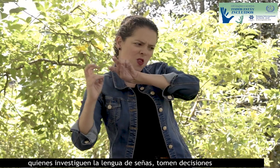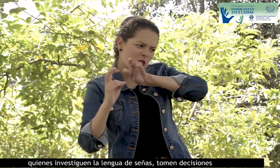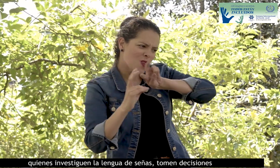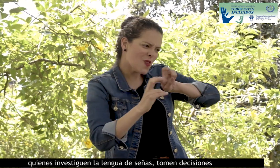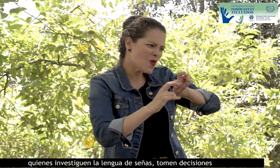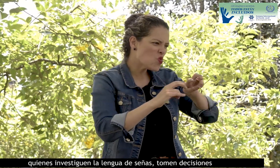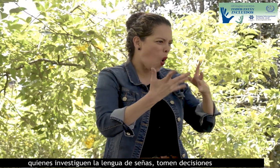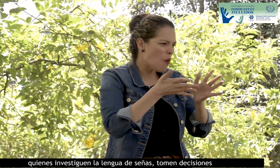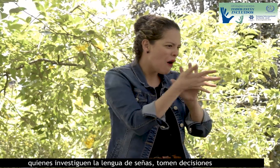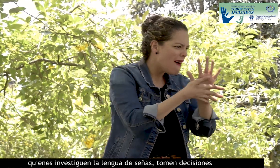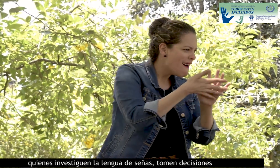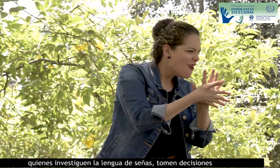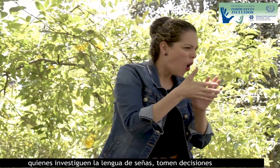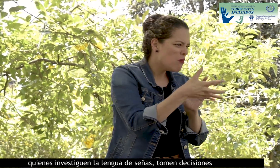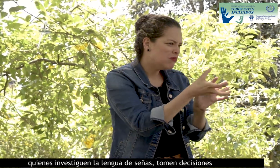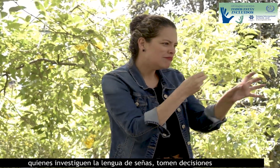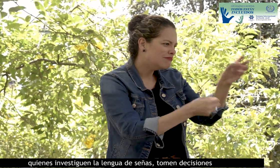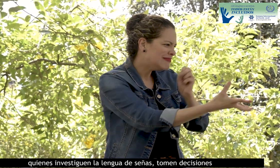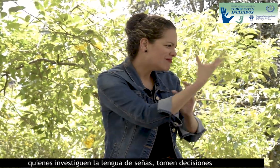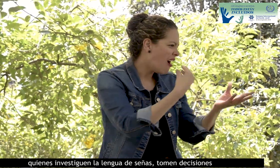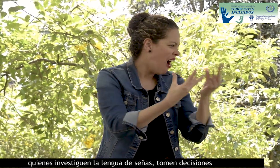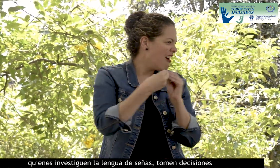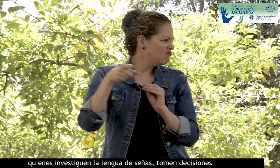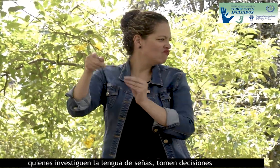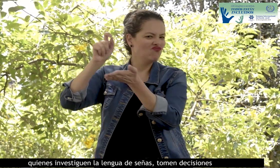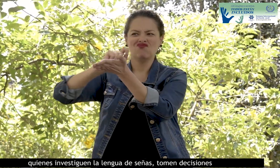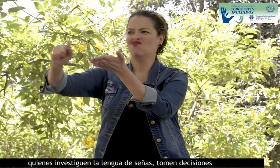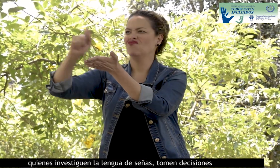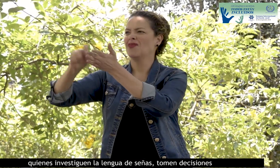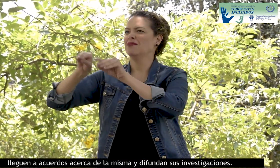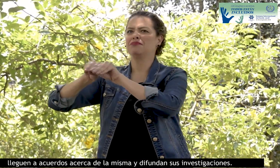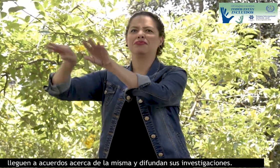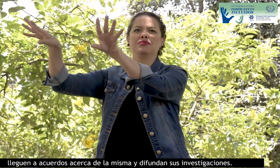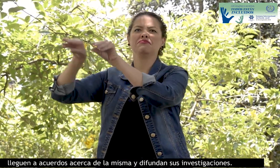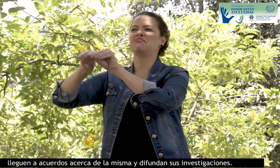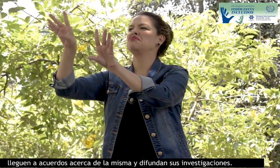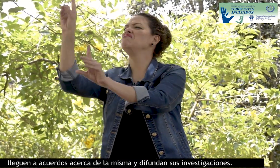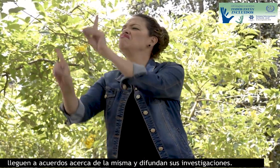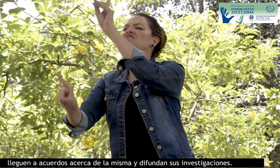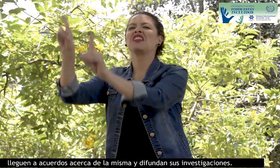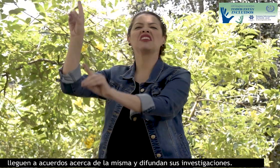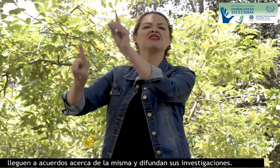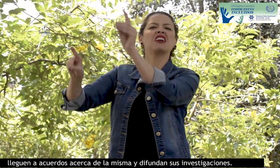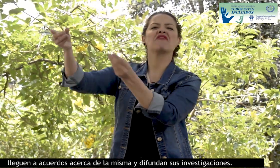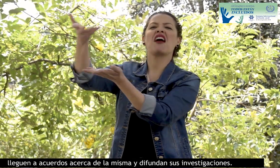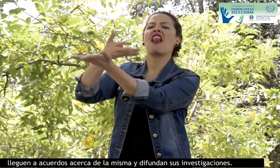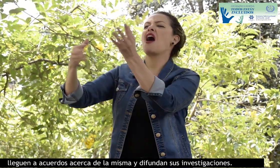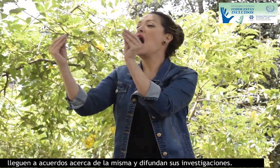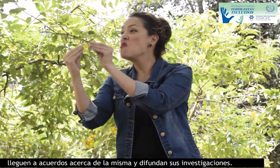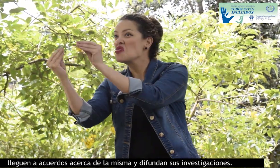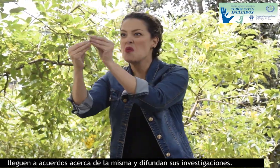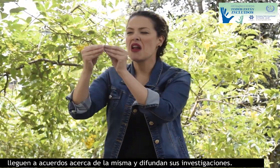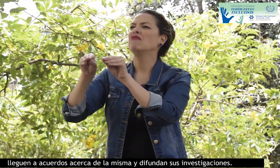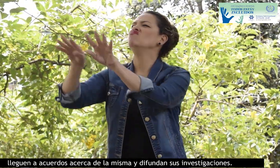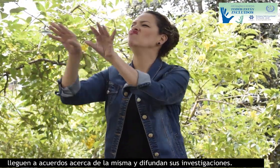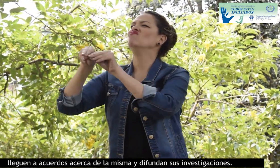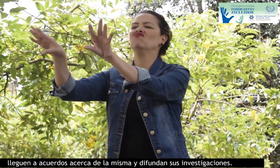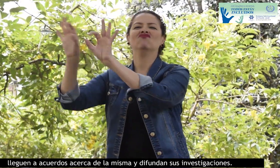¿Quiénes investiguen la lengua de señas tomen decisiones? ¿Lleguen a acuerdos acerca de la misma y difundan sus investigaciones?